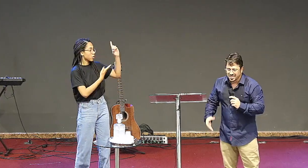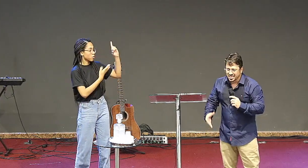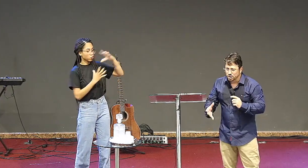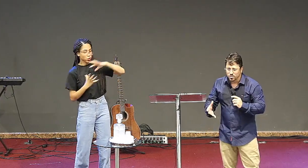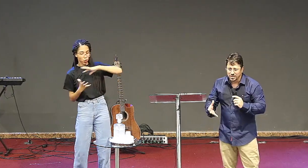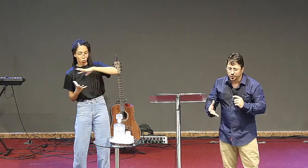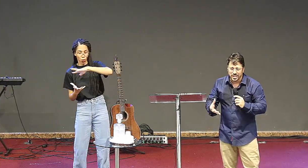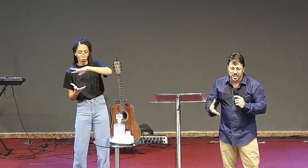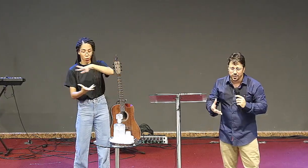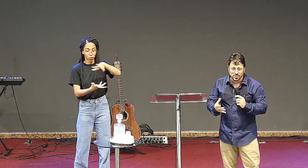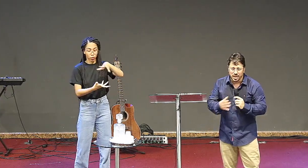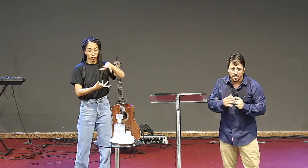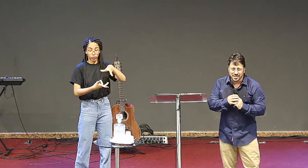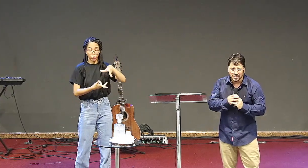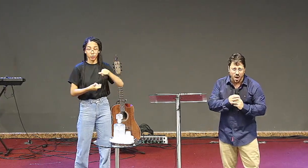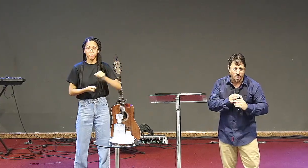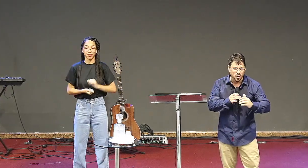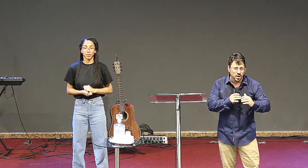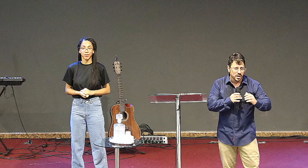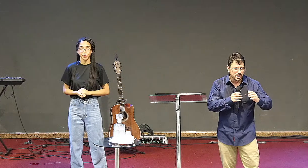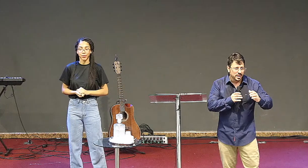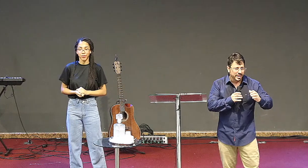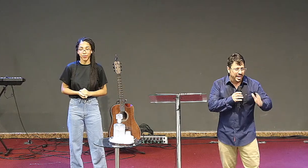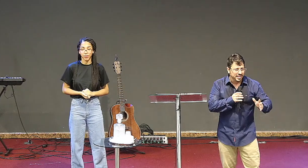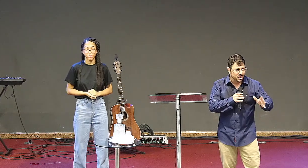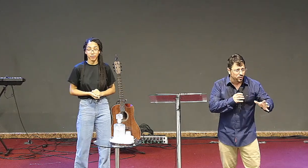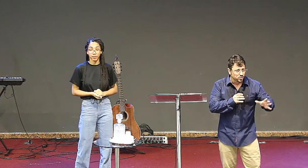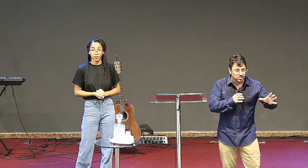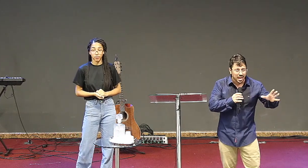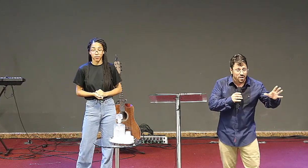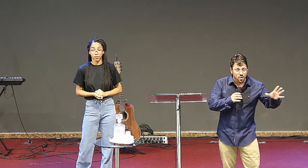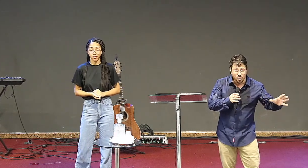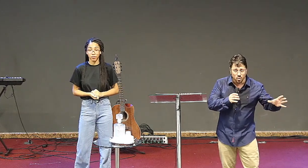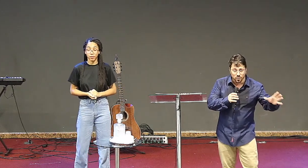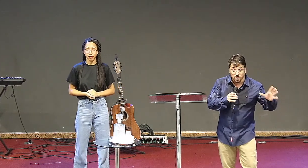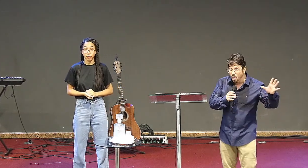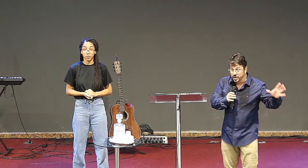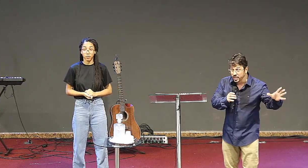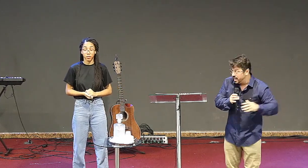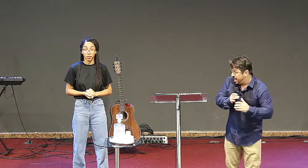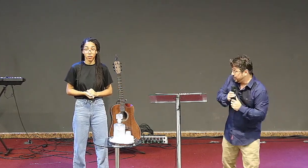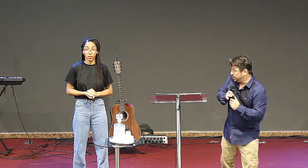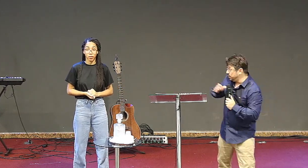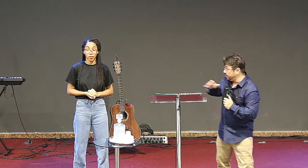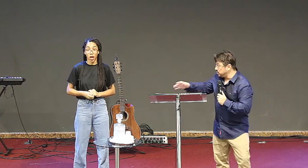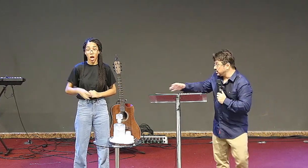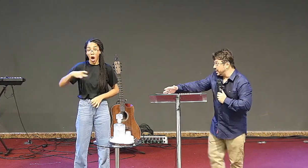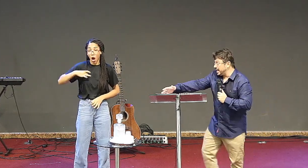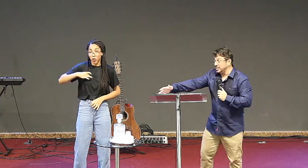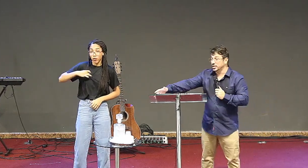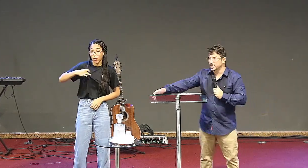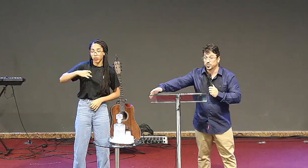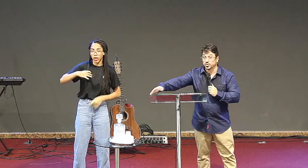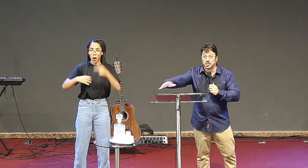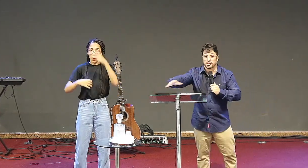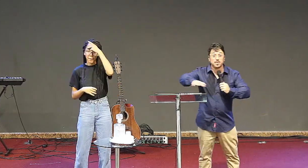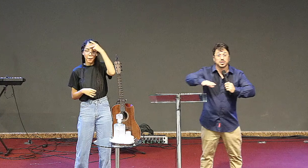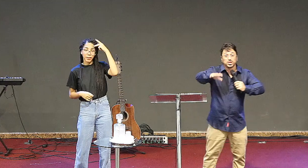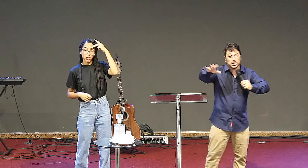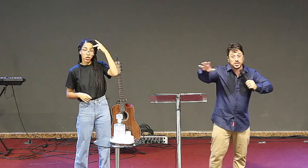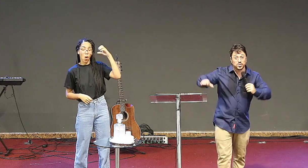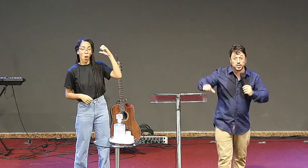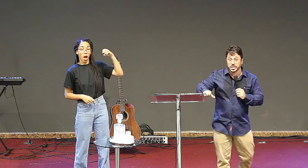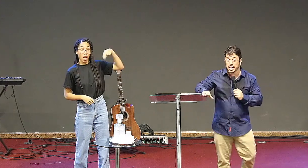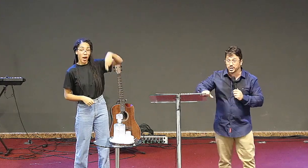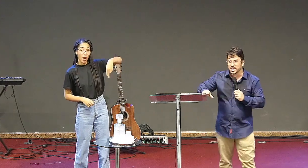existe uma diferença fundamental quem tem voluntário é ONG a gente pega os aplicativos os sistemas